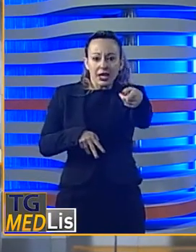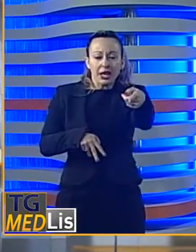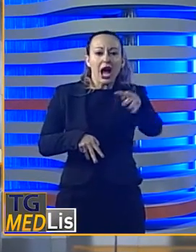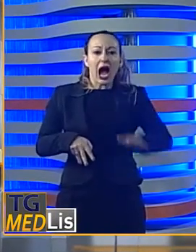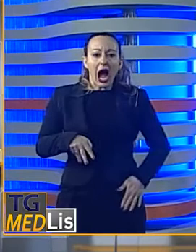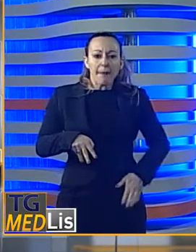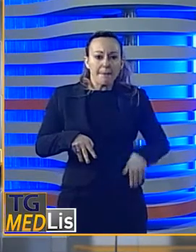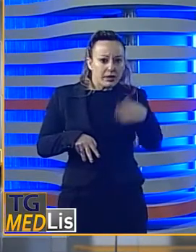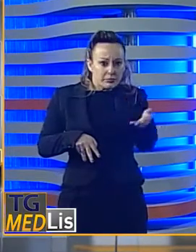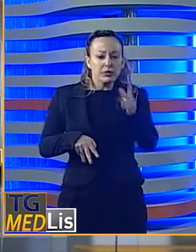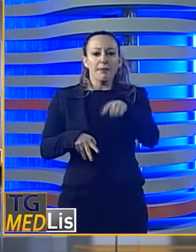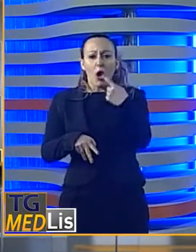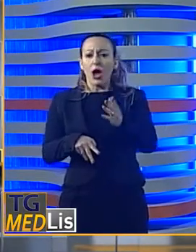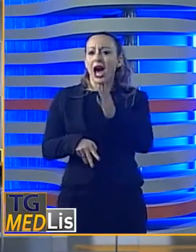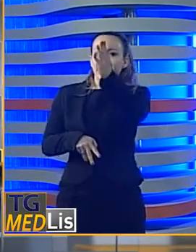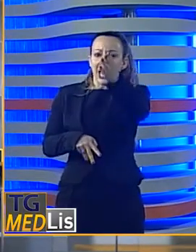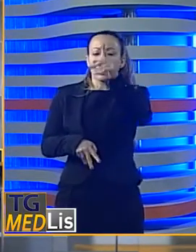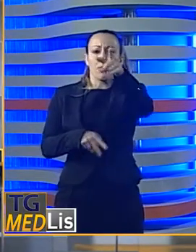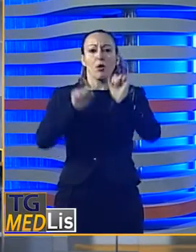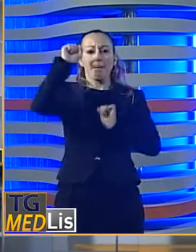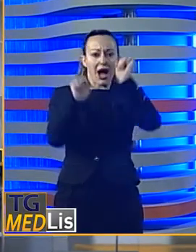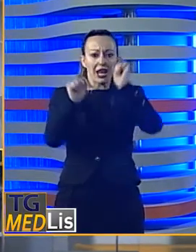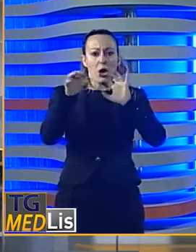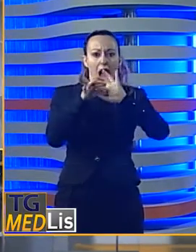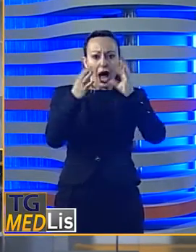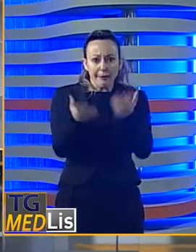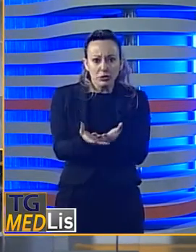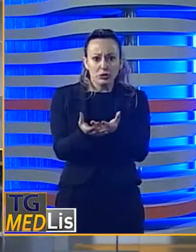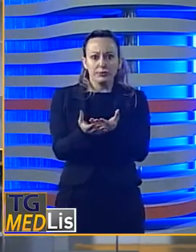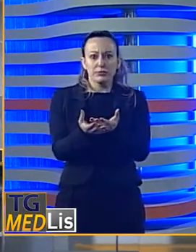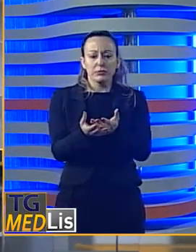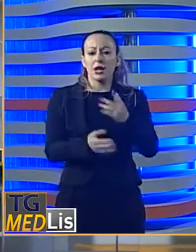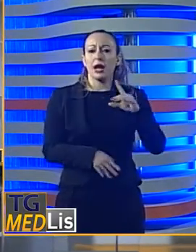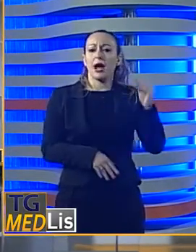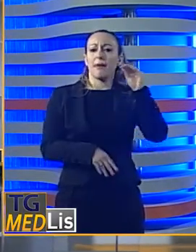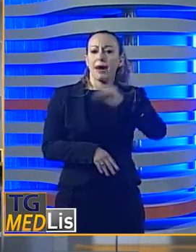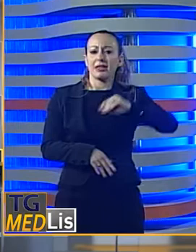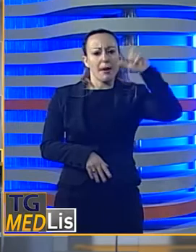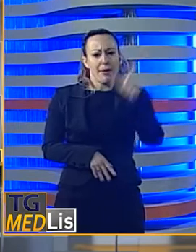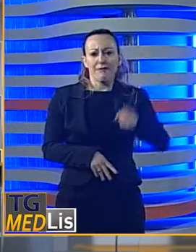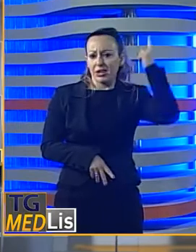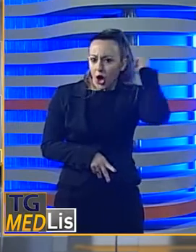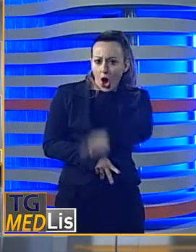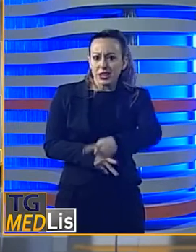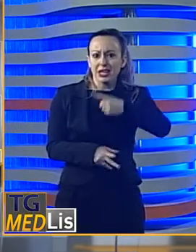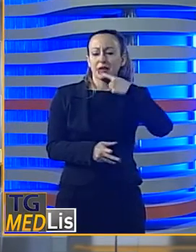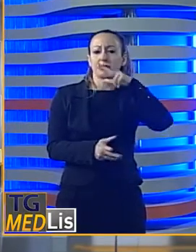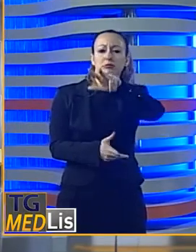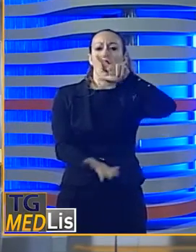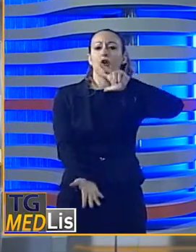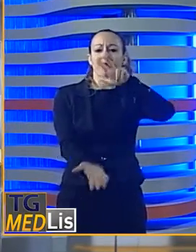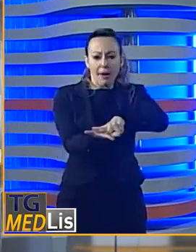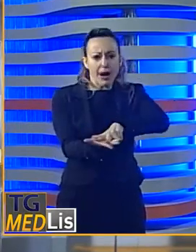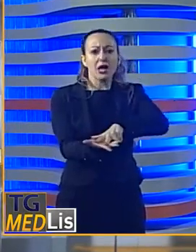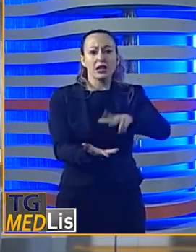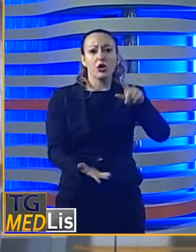dalle forze dell'ordine ha confessato tutto. Il fucile però non è stato ancora ritrovato. Ricoverato all